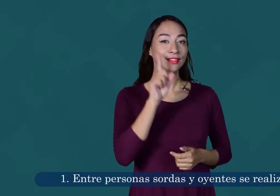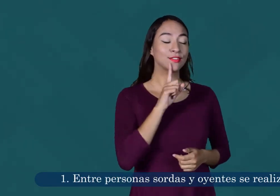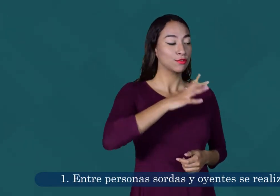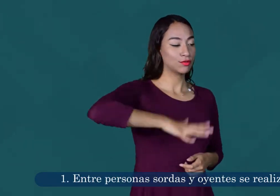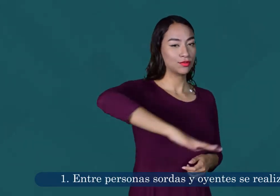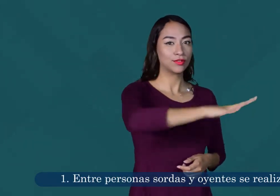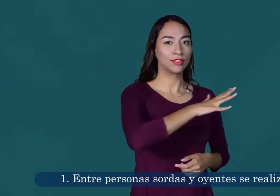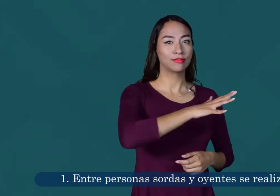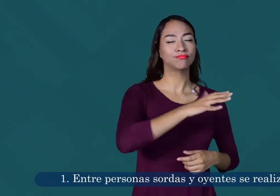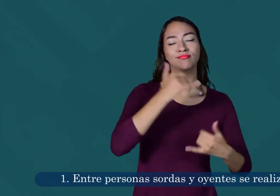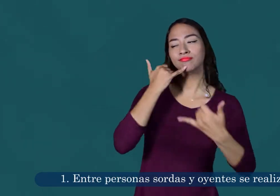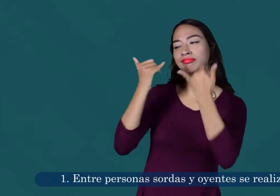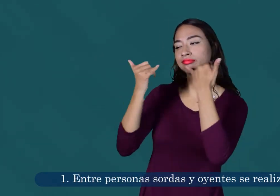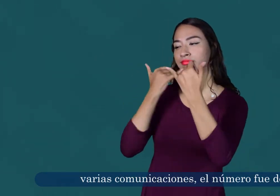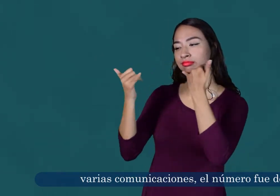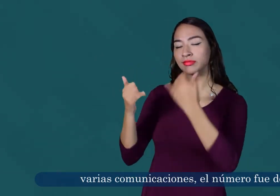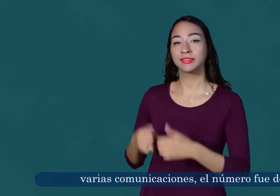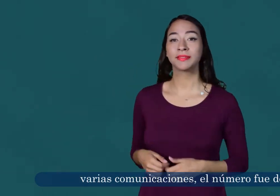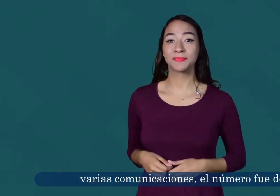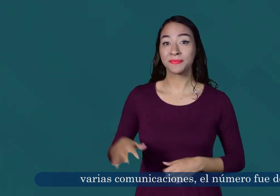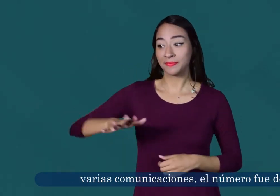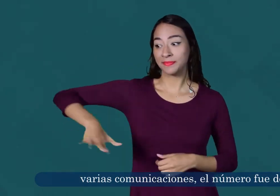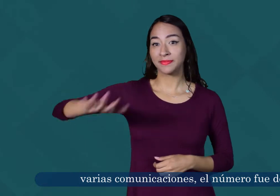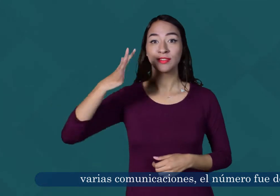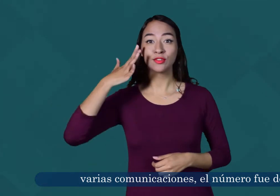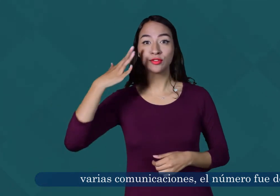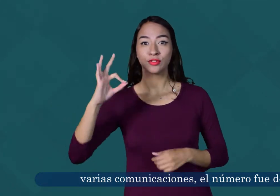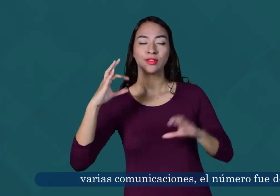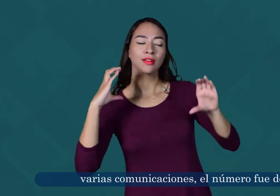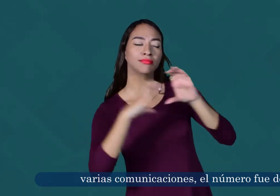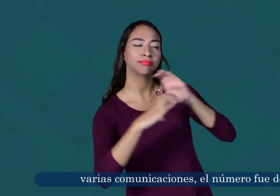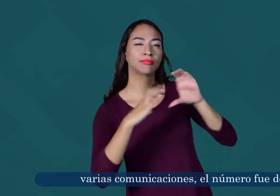oyentes se realizaron varias comunicaciones. El número fue de